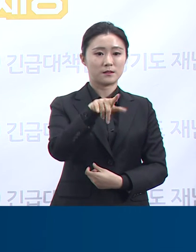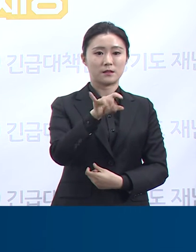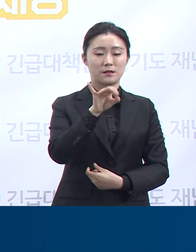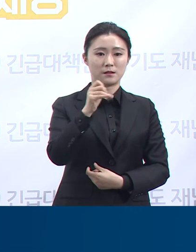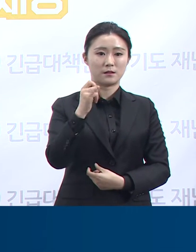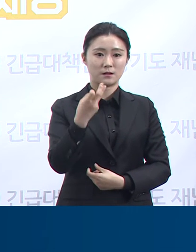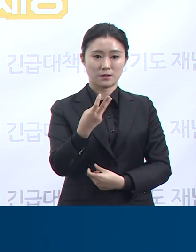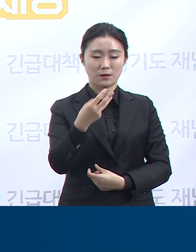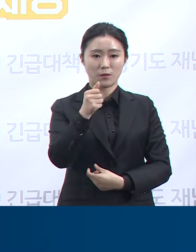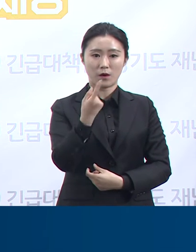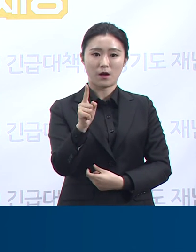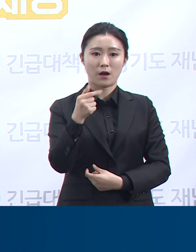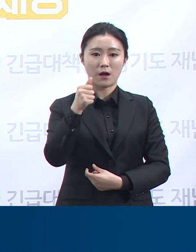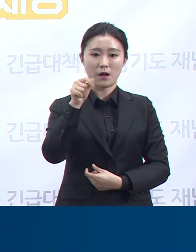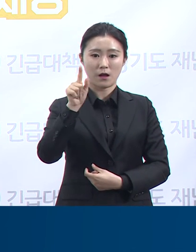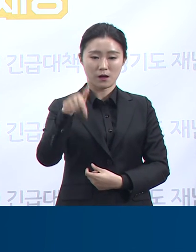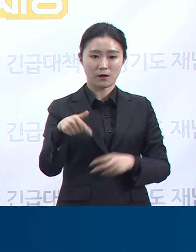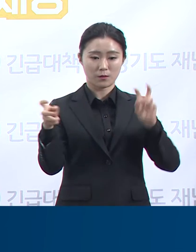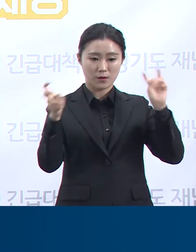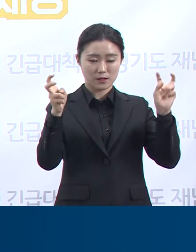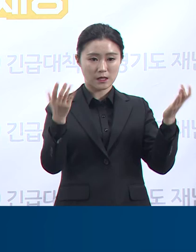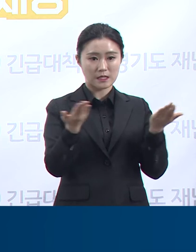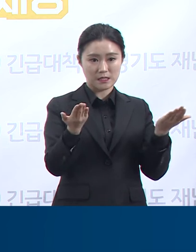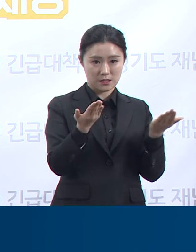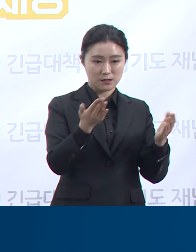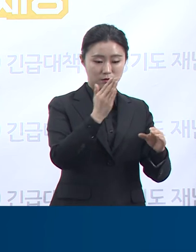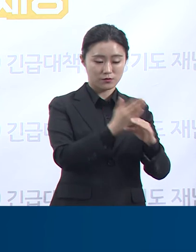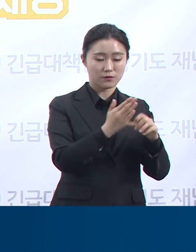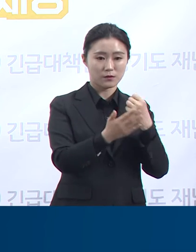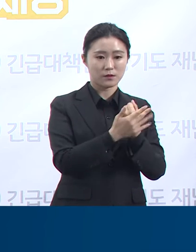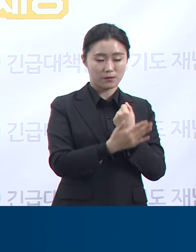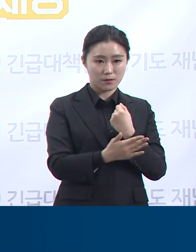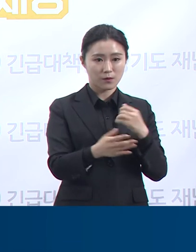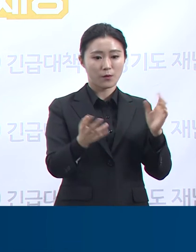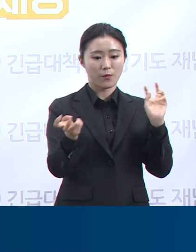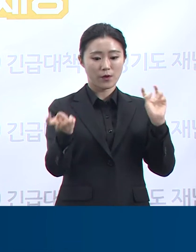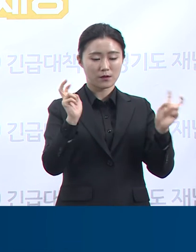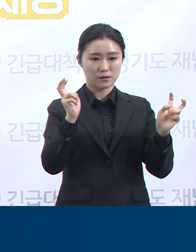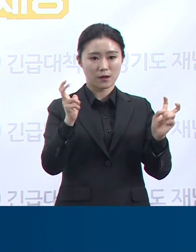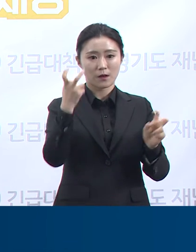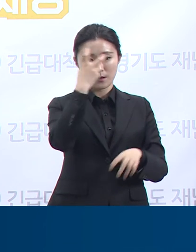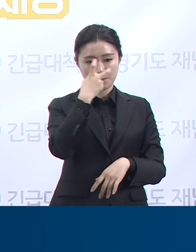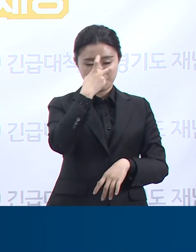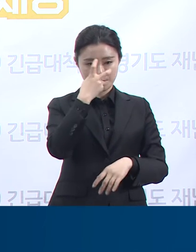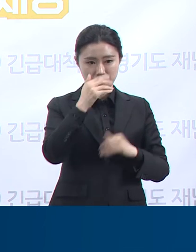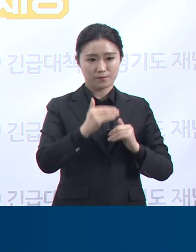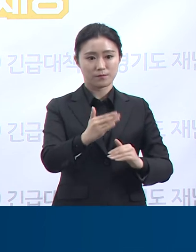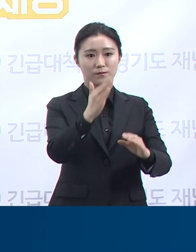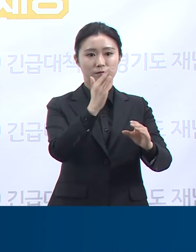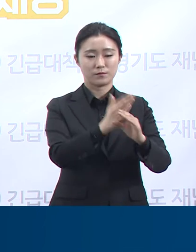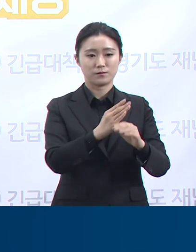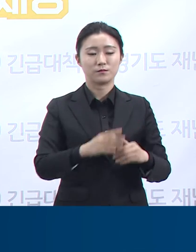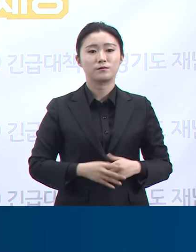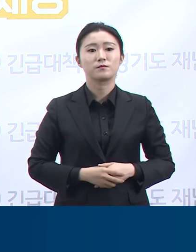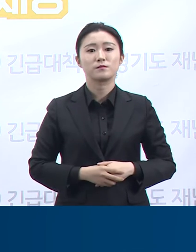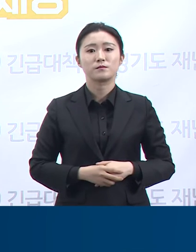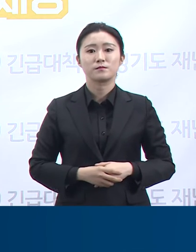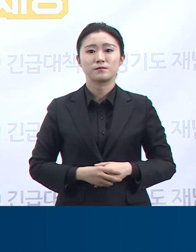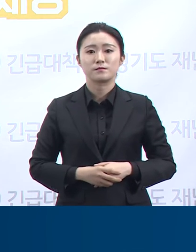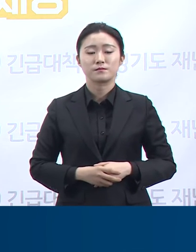또한 확진자가 발생한 5월 24일과 27일 동시간 예배에 참석한 145여 명에 대해